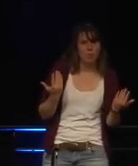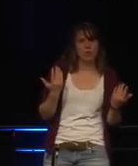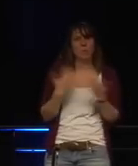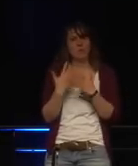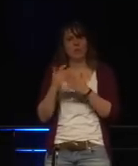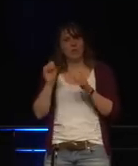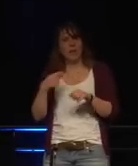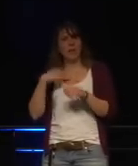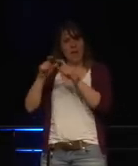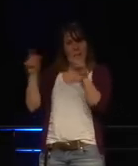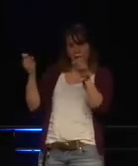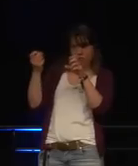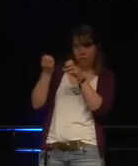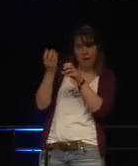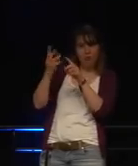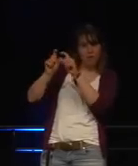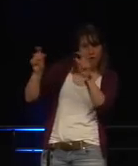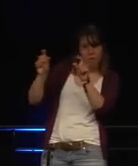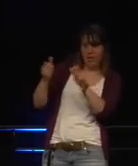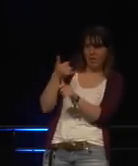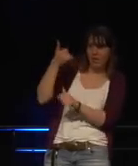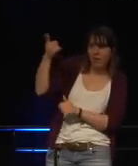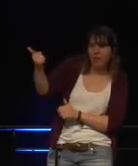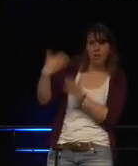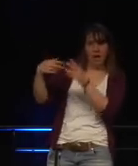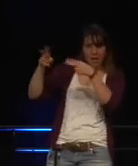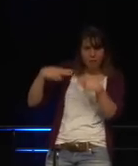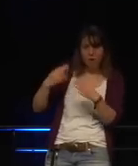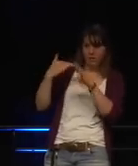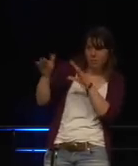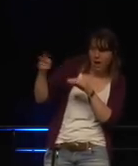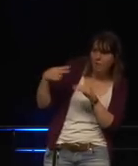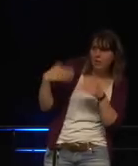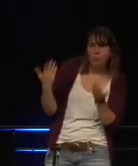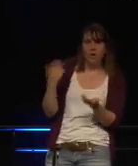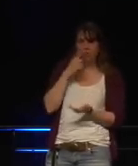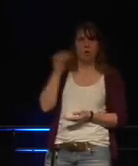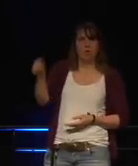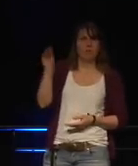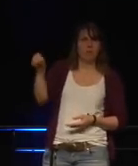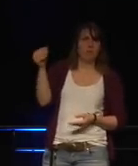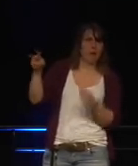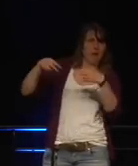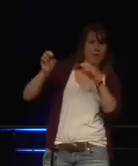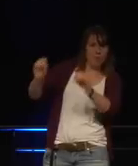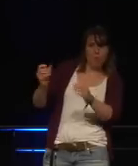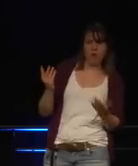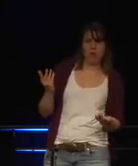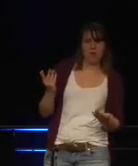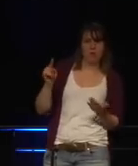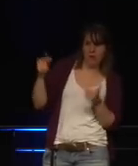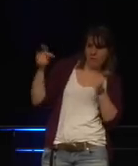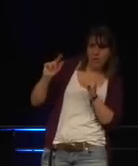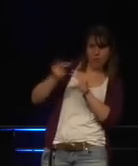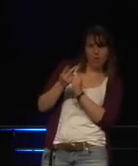Verkäufer erreichen? Hat er dort eine Stelle, die sich mit Datensicherheit und Compliance auseinandersetzt? Können wir, wenn dort Fragen...